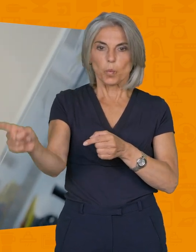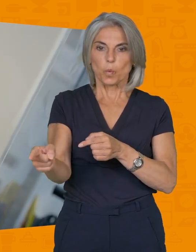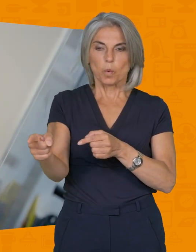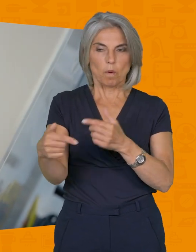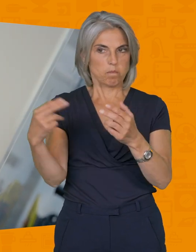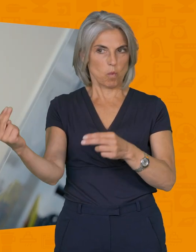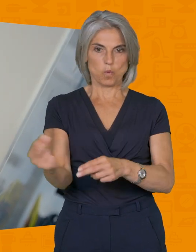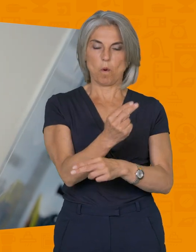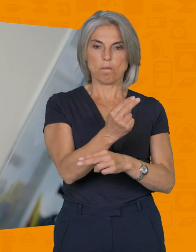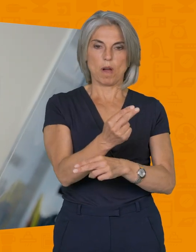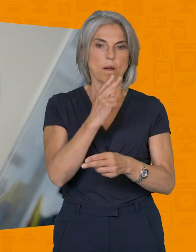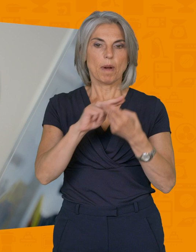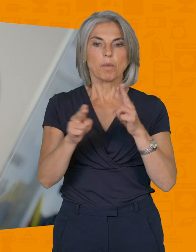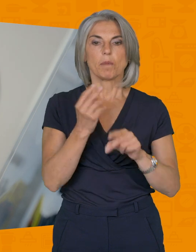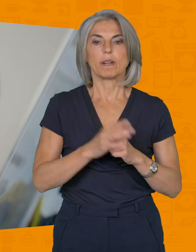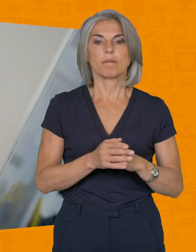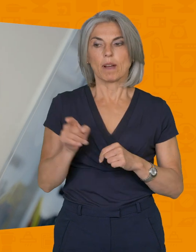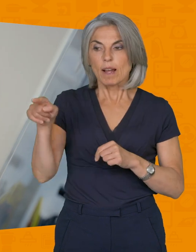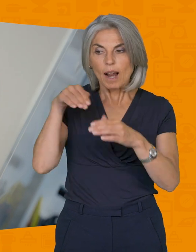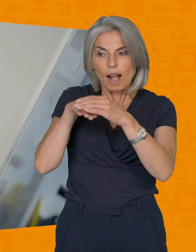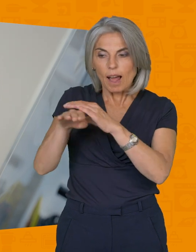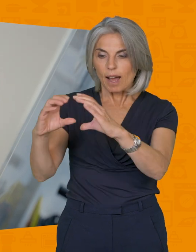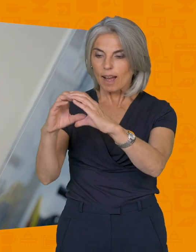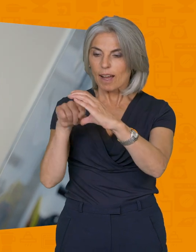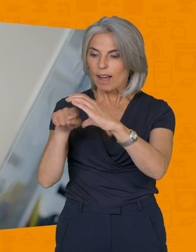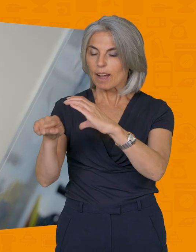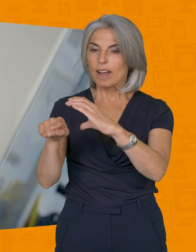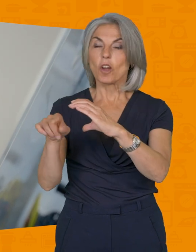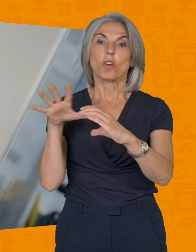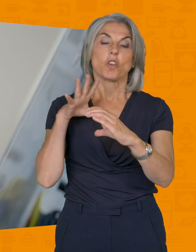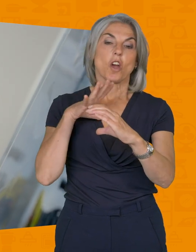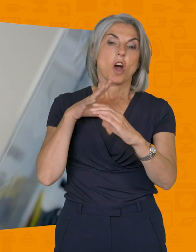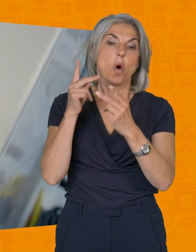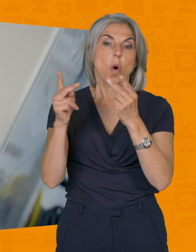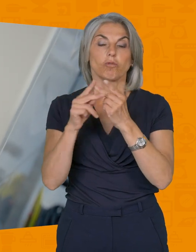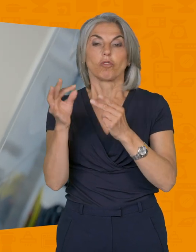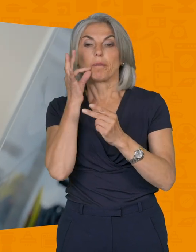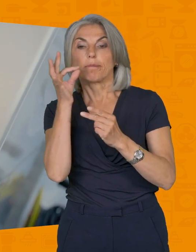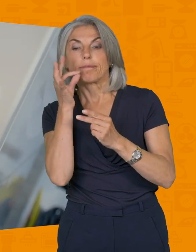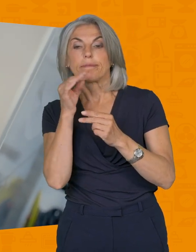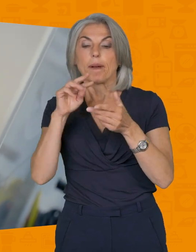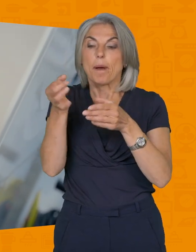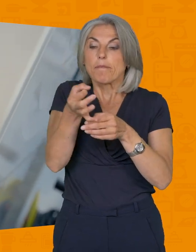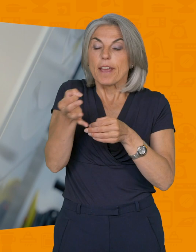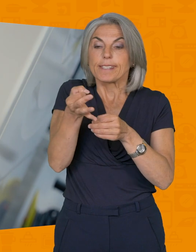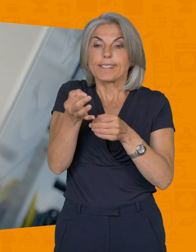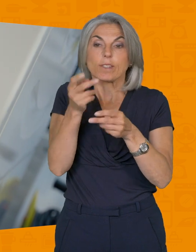normalement, il n aura pas de souci. C'est dans cet endroit-ci que vous trouverez les petits cure-dents, les petites pièces de monnaie, les vis qui pourraient